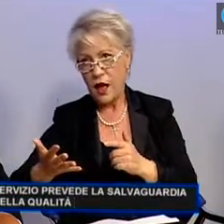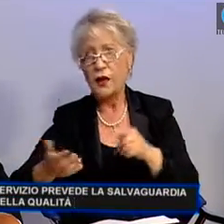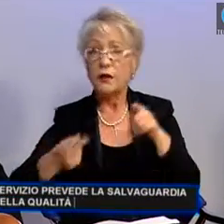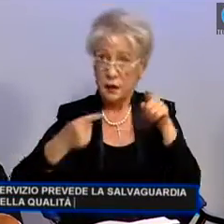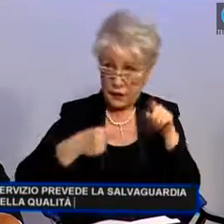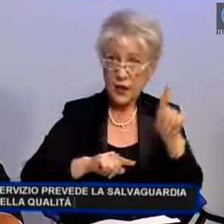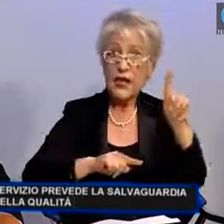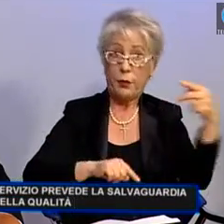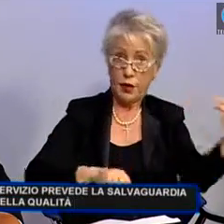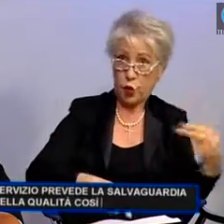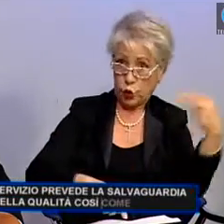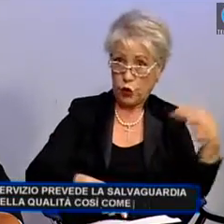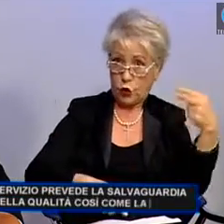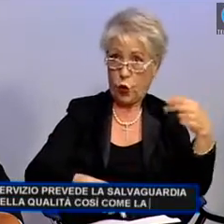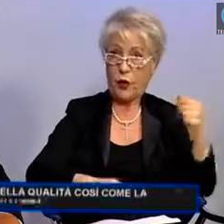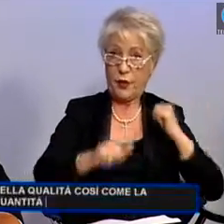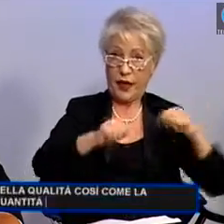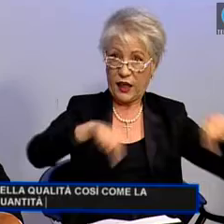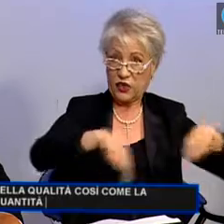così come la quantità.